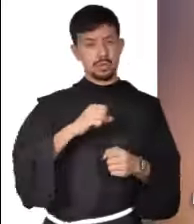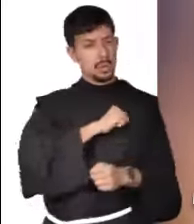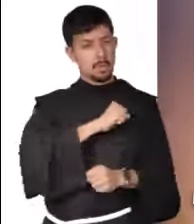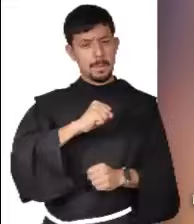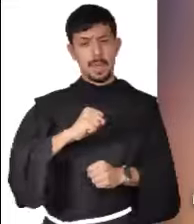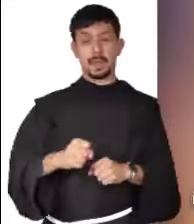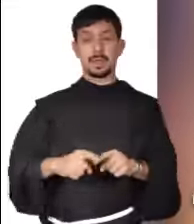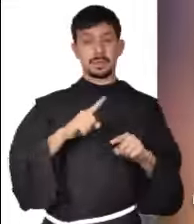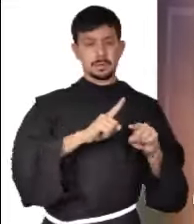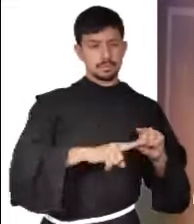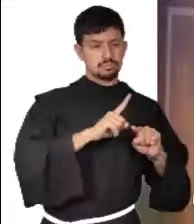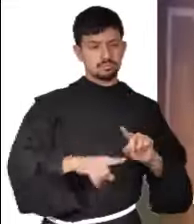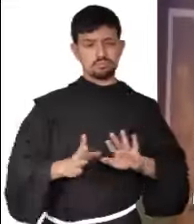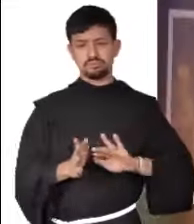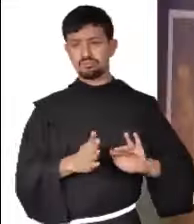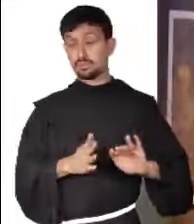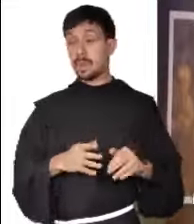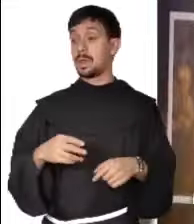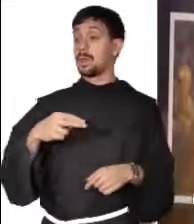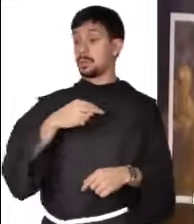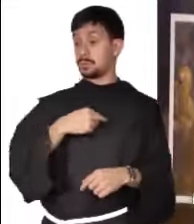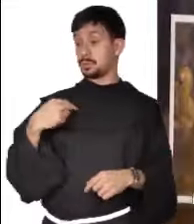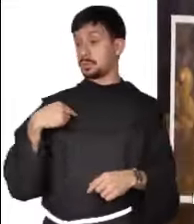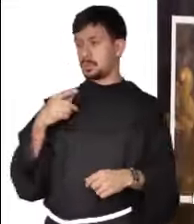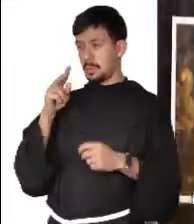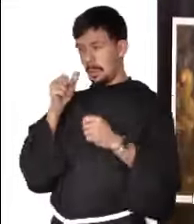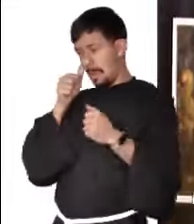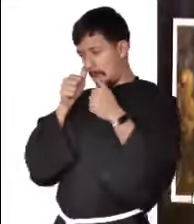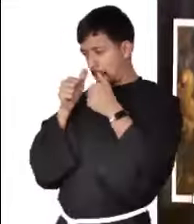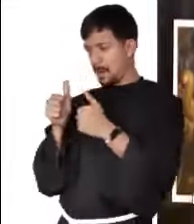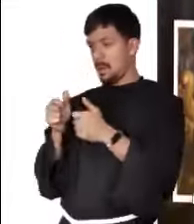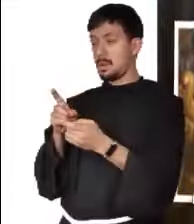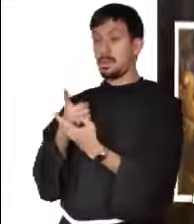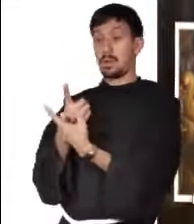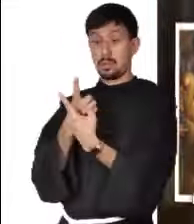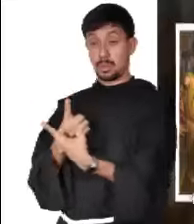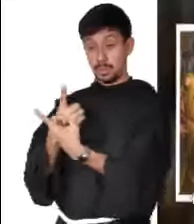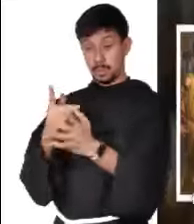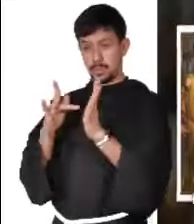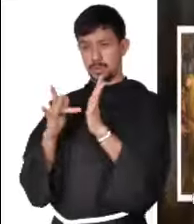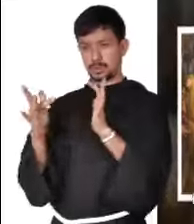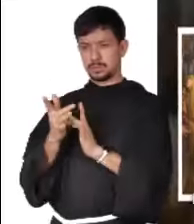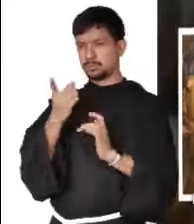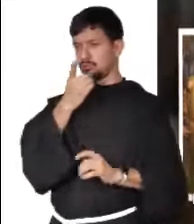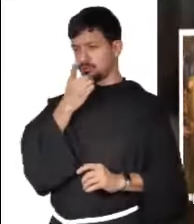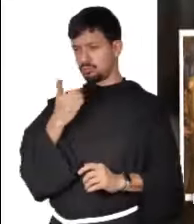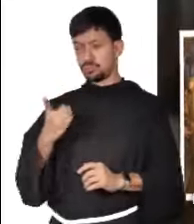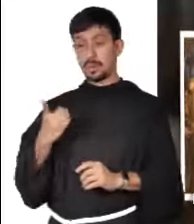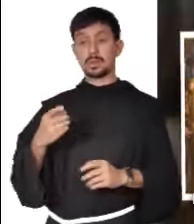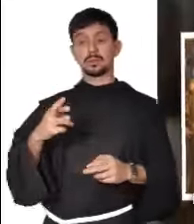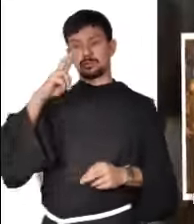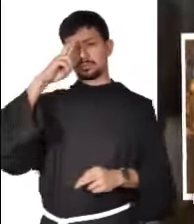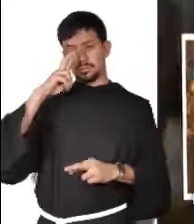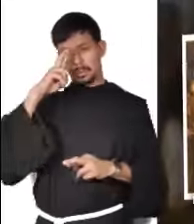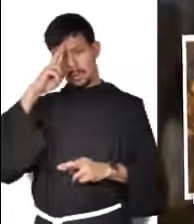asumimos que la reconciliación debe ser un servicio que los discípulos aporten a nuestra sociedad con su testimonio,